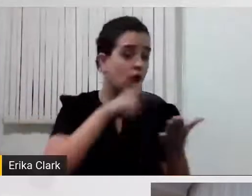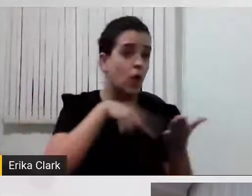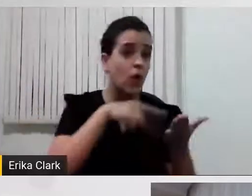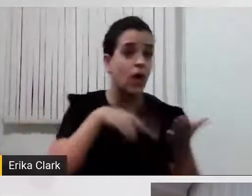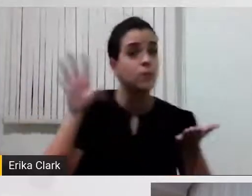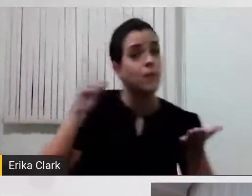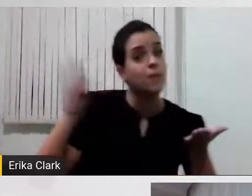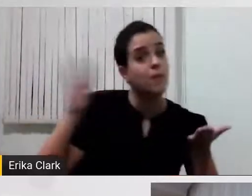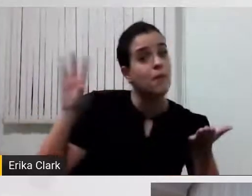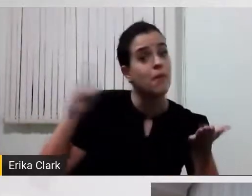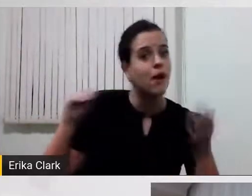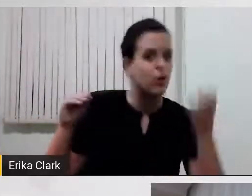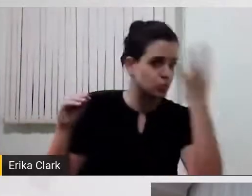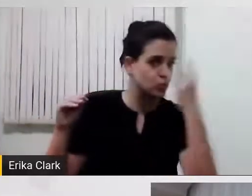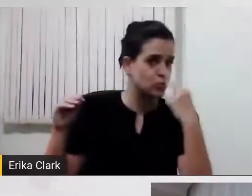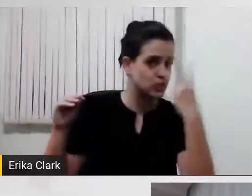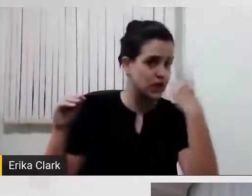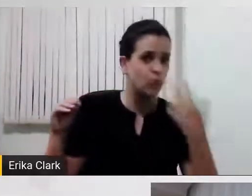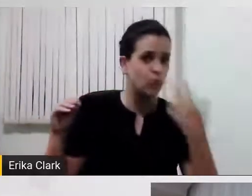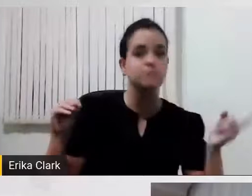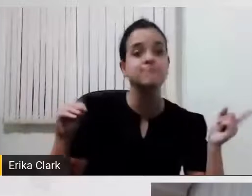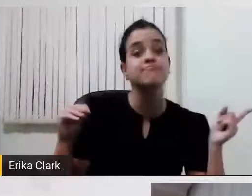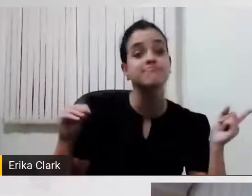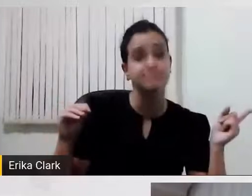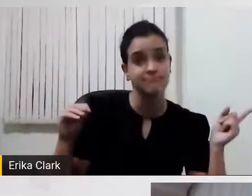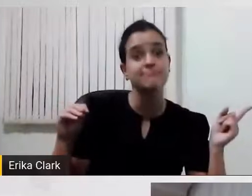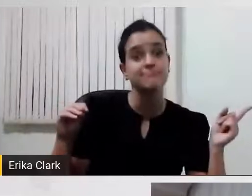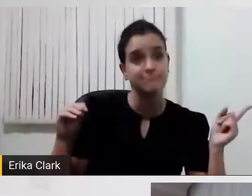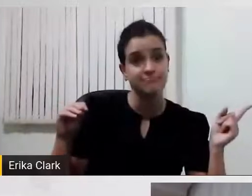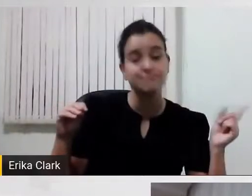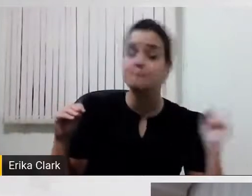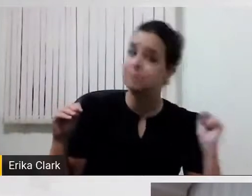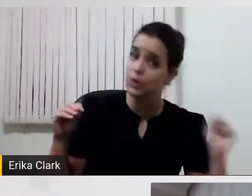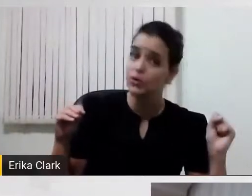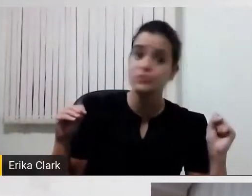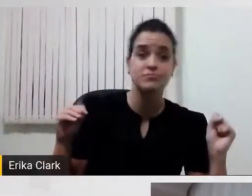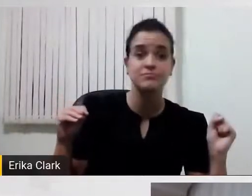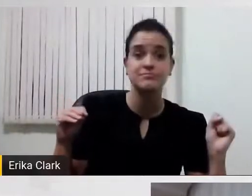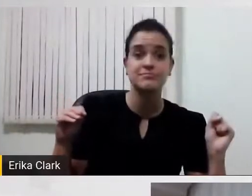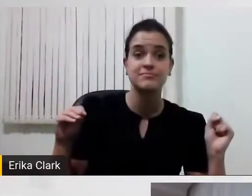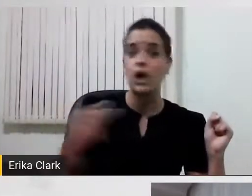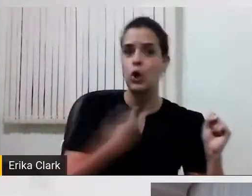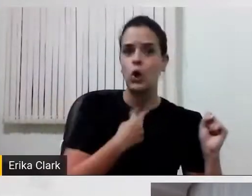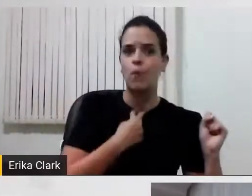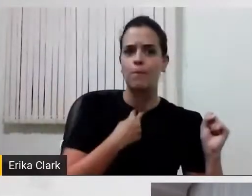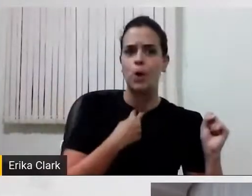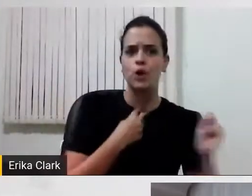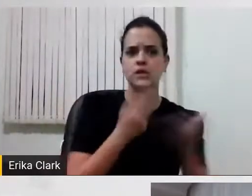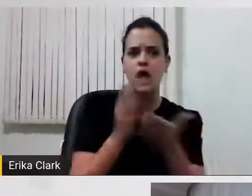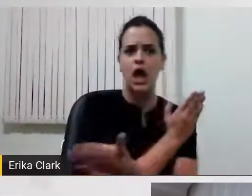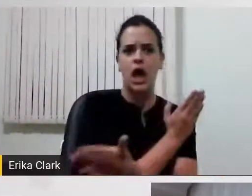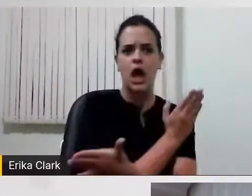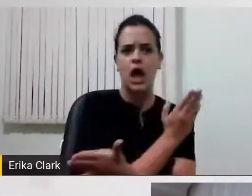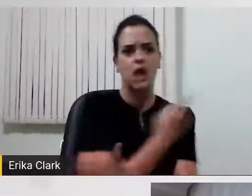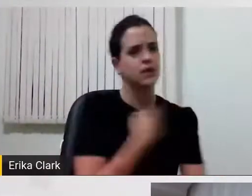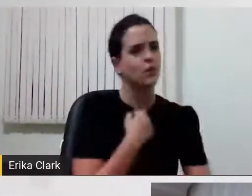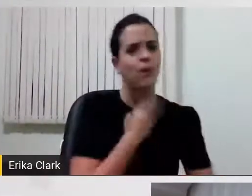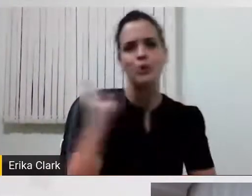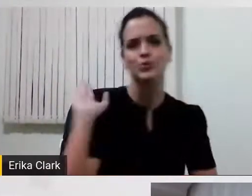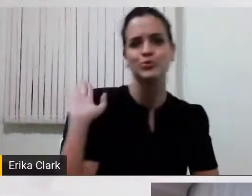ler para ele. O que a gente não pode é deixar ele fora. Eu acho que essa é a